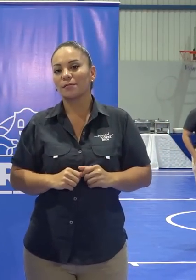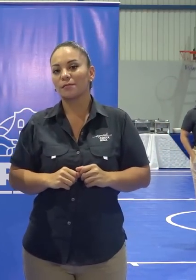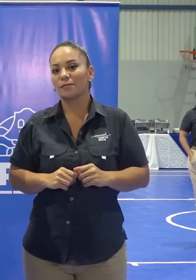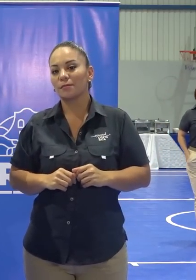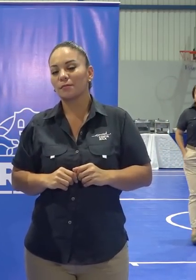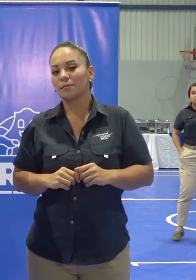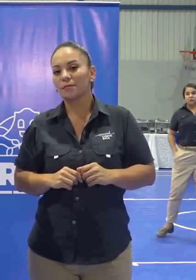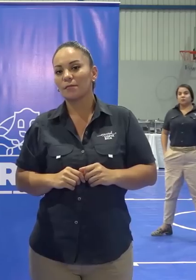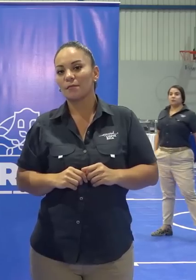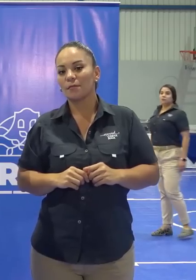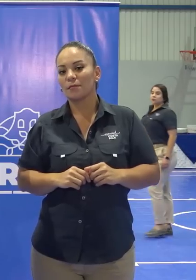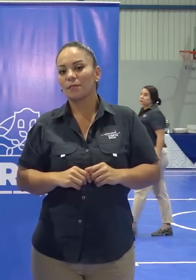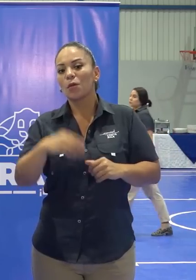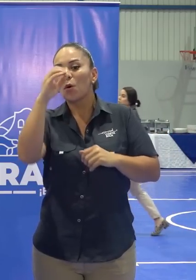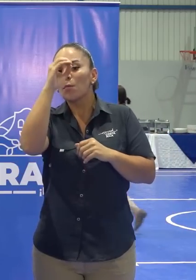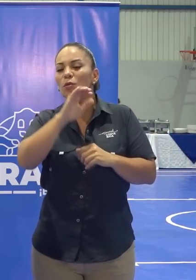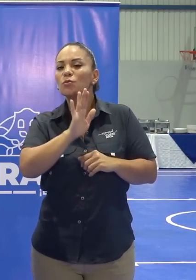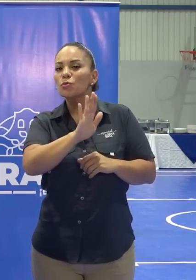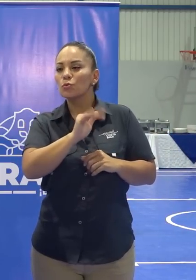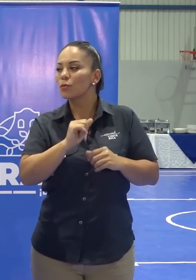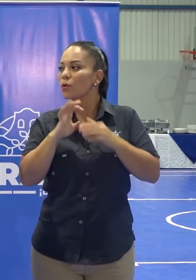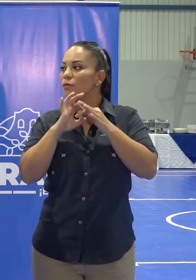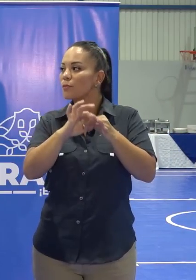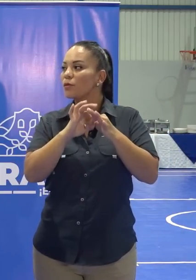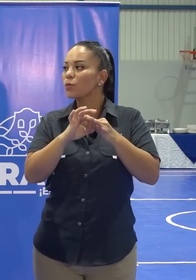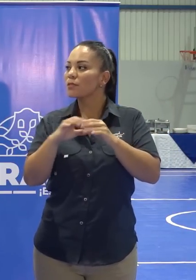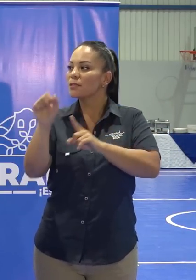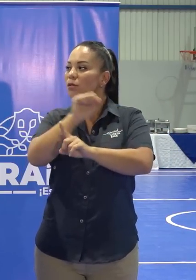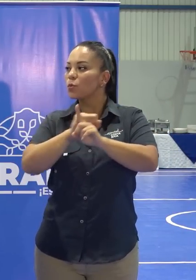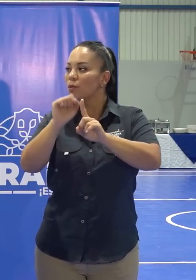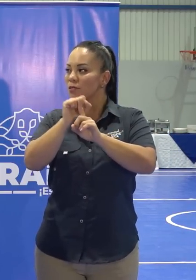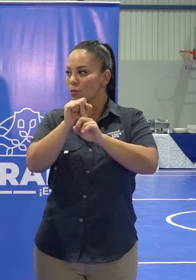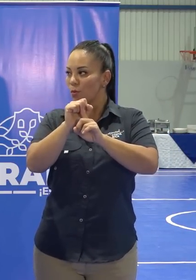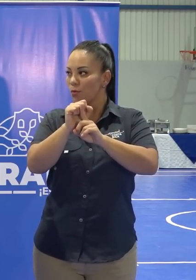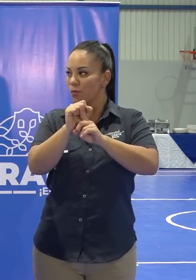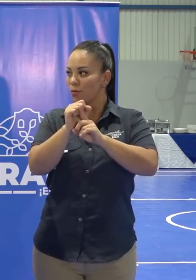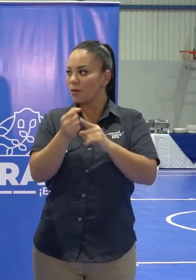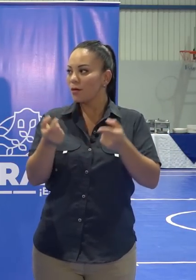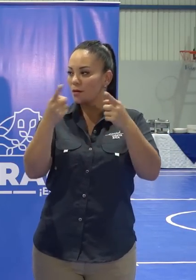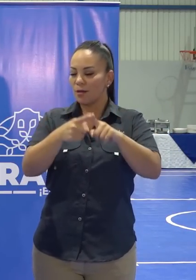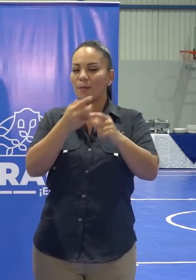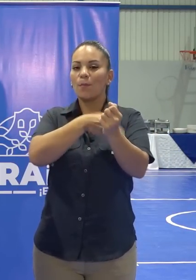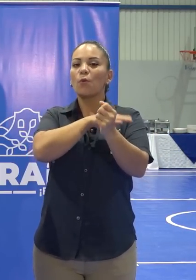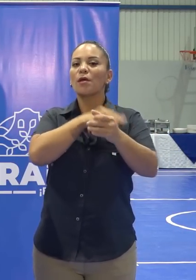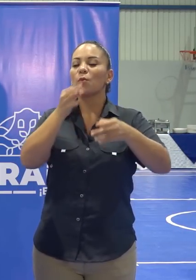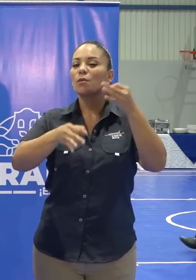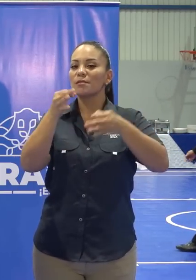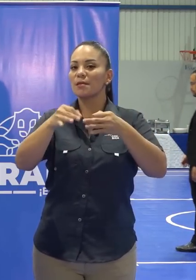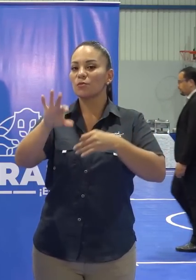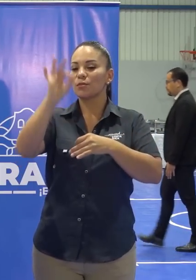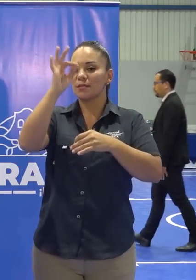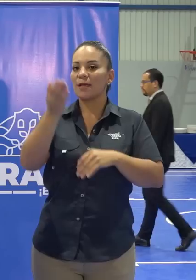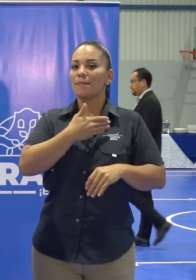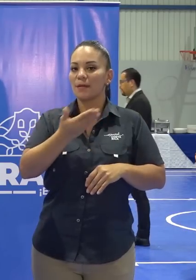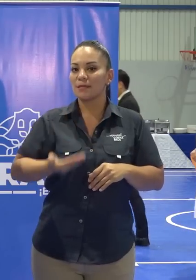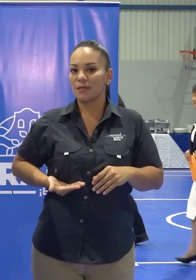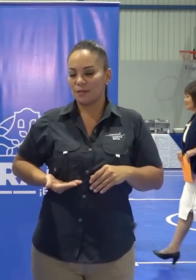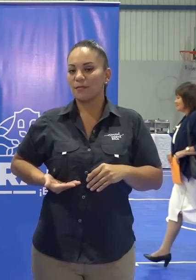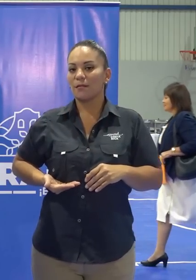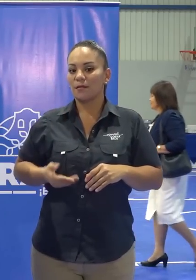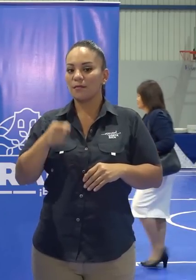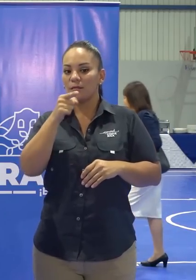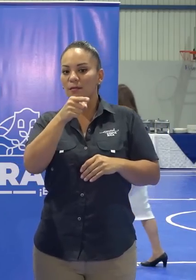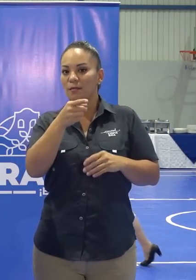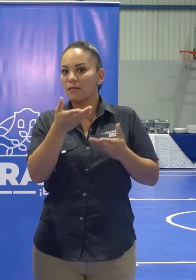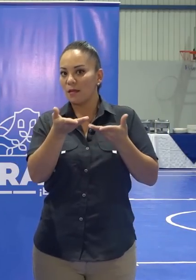es tener una opinión suya con respecto a la situación que se está presentando en el Poder Judicial, con la escogencia del Presidente de este